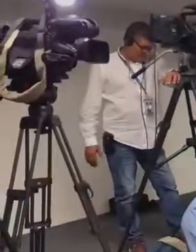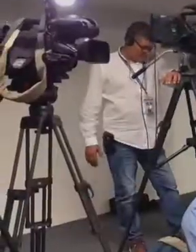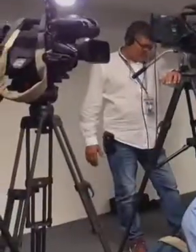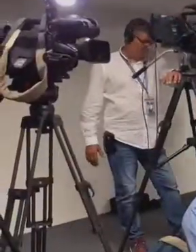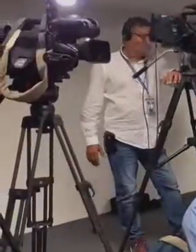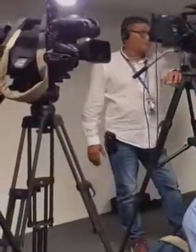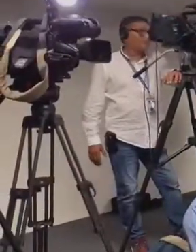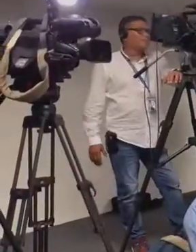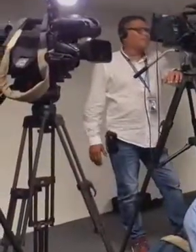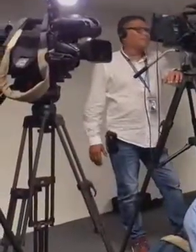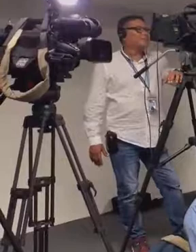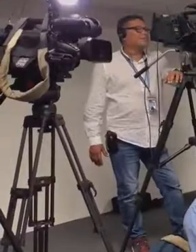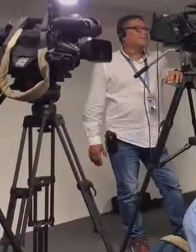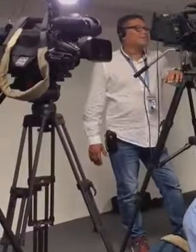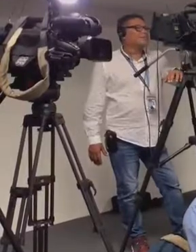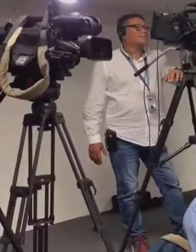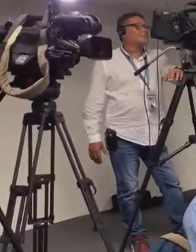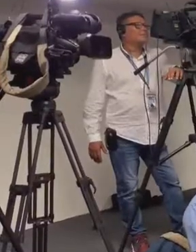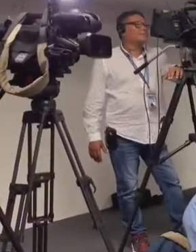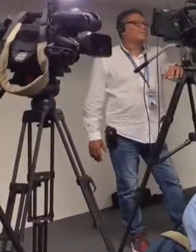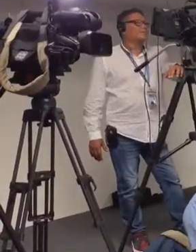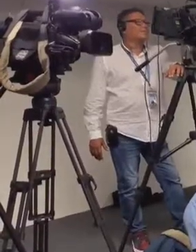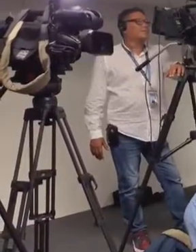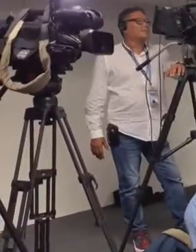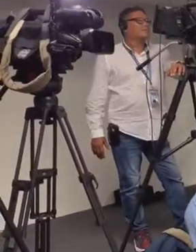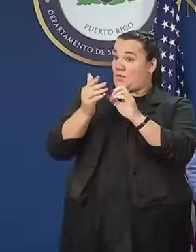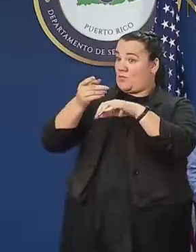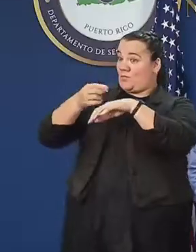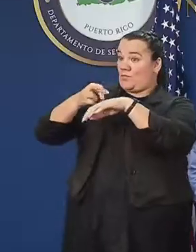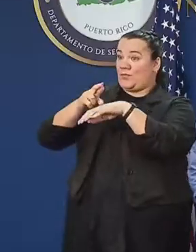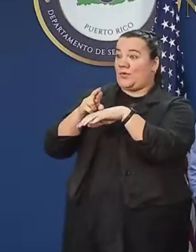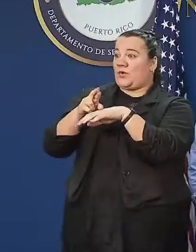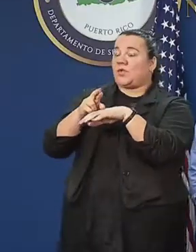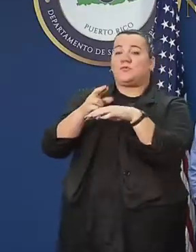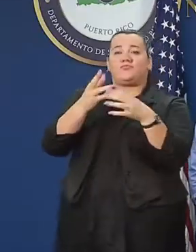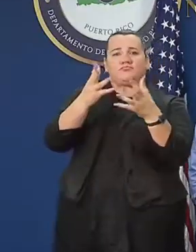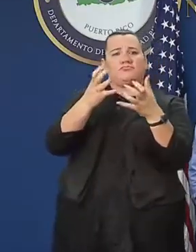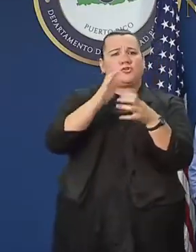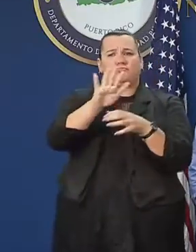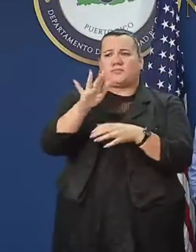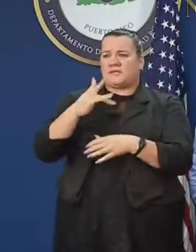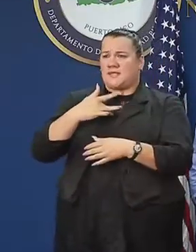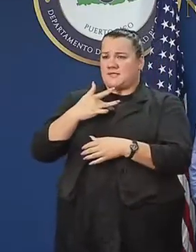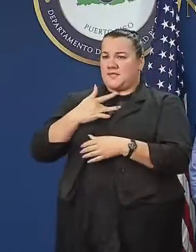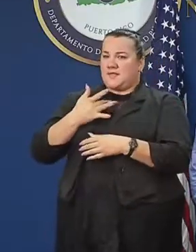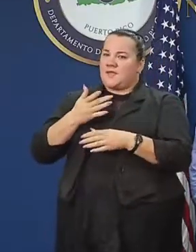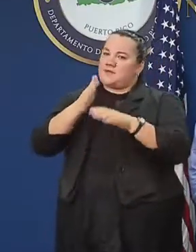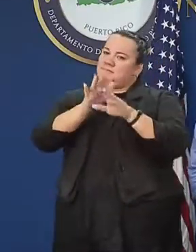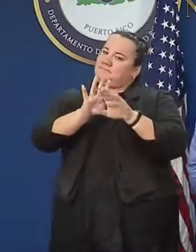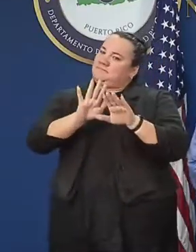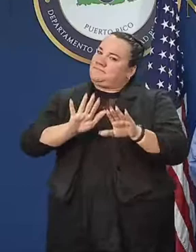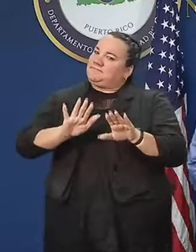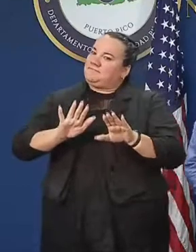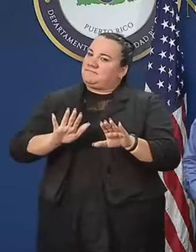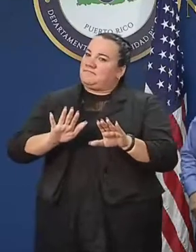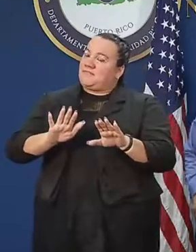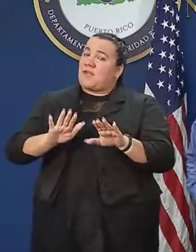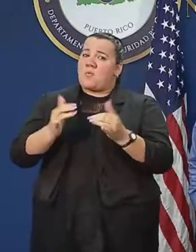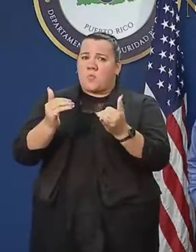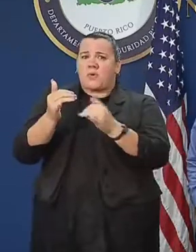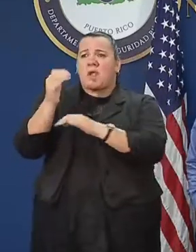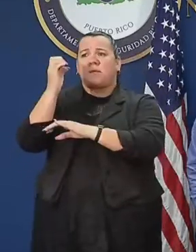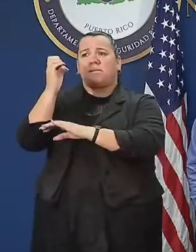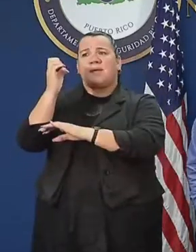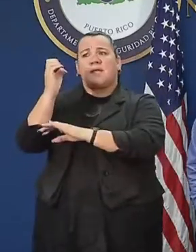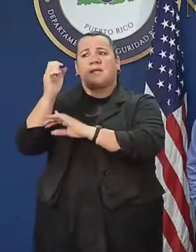enseñanza. La gobernadora hizo un llamado a mantener la calma. Quiero que sentan tranquilidad, que dentro de la